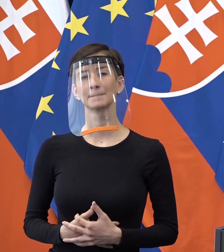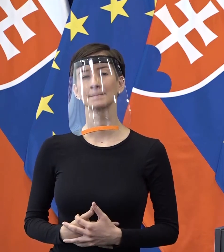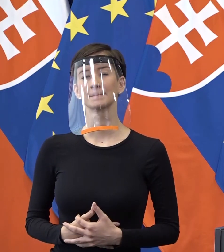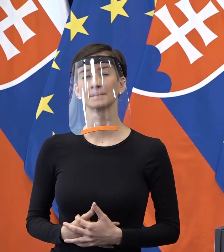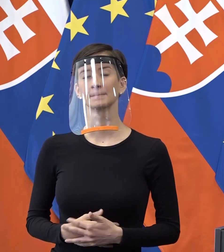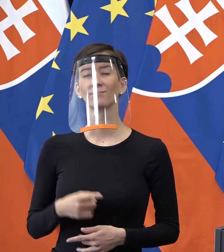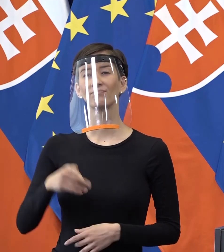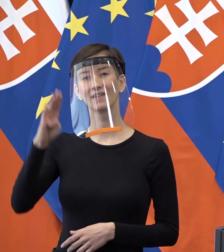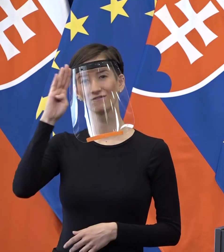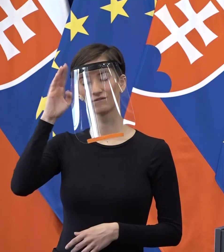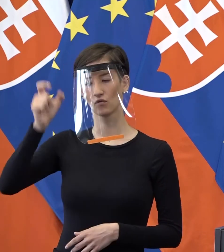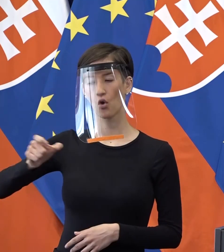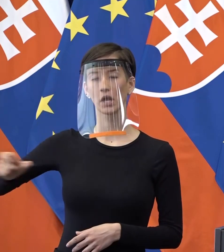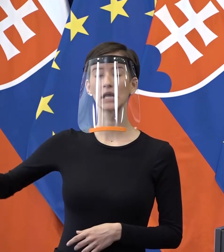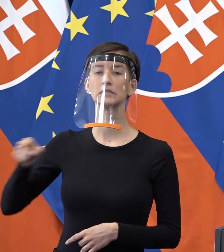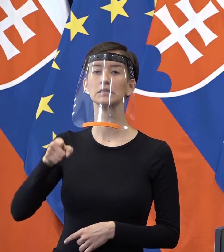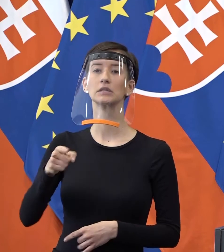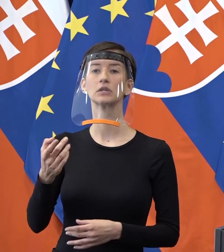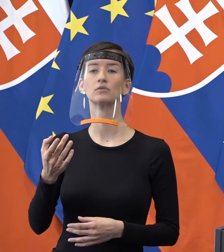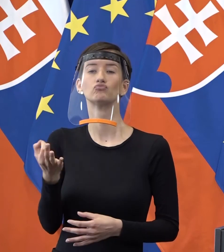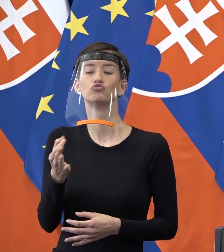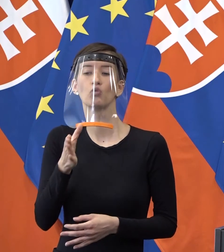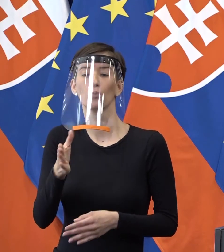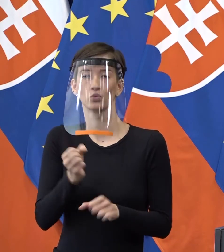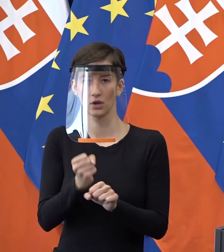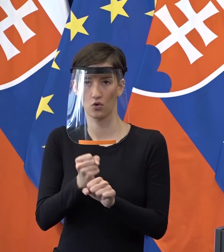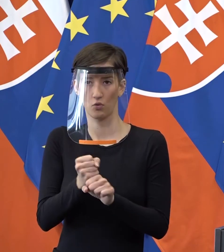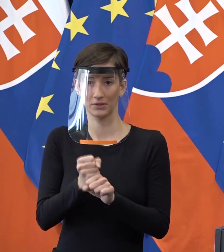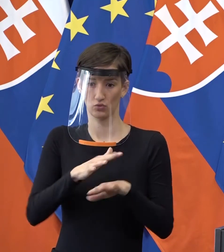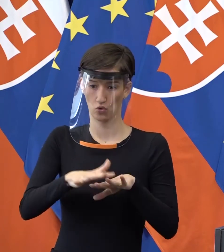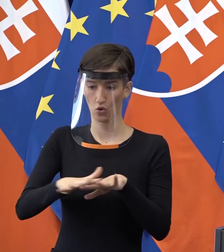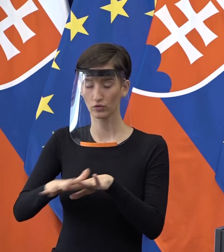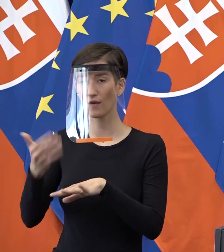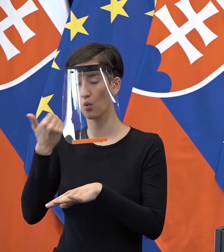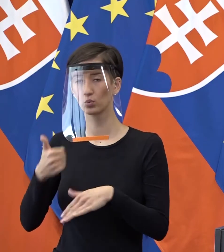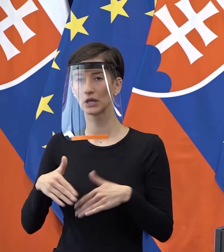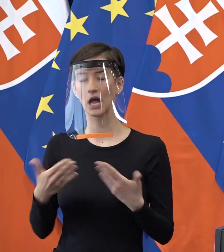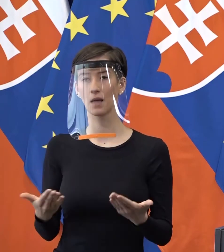armáda, vojaci a či je možné, že predlžíte ich mandát ako vláda aj po pondelku?